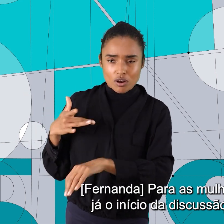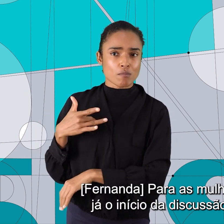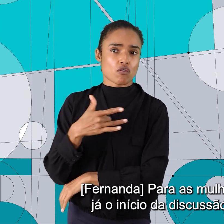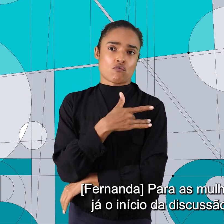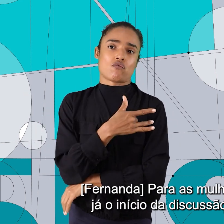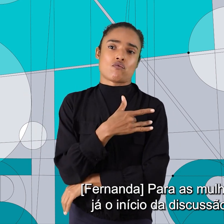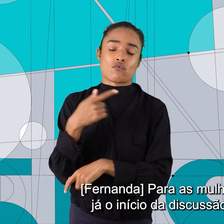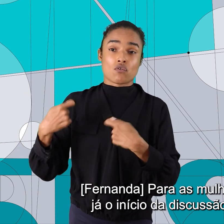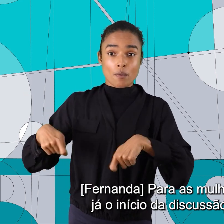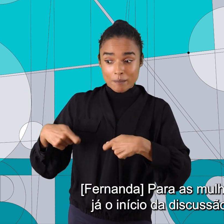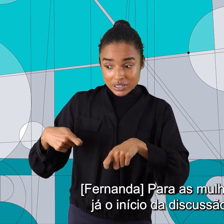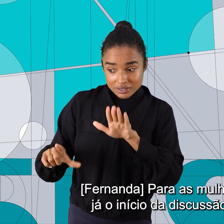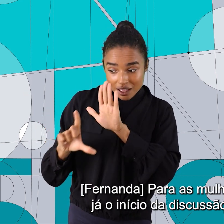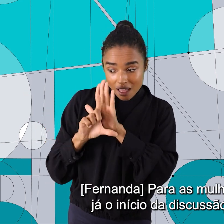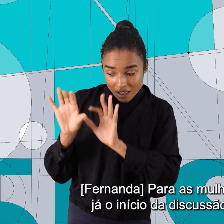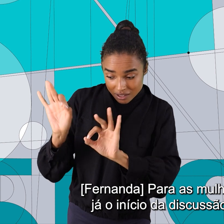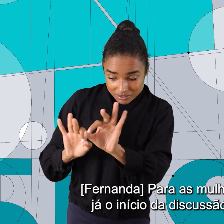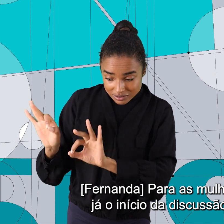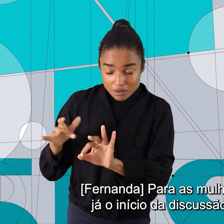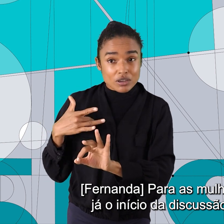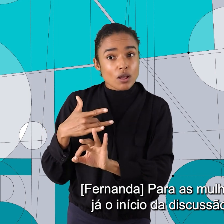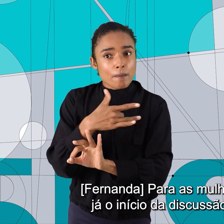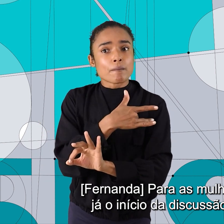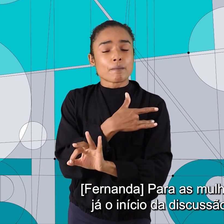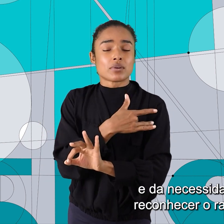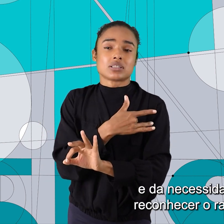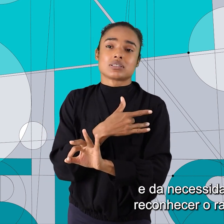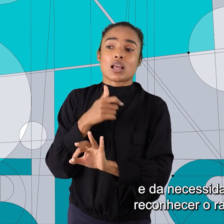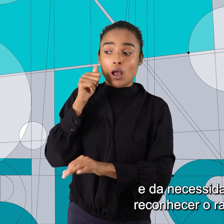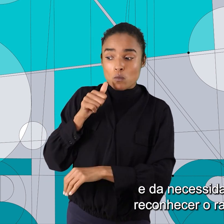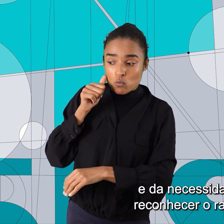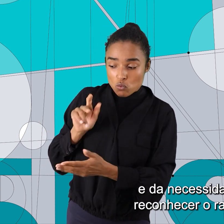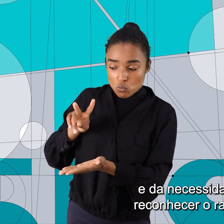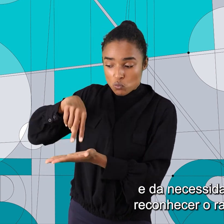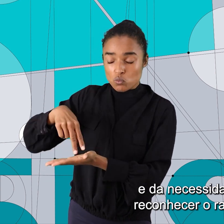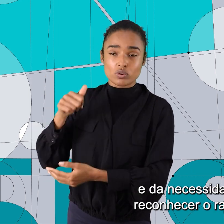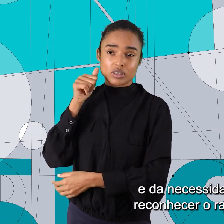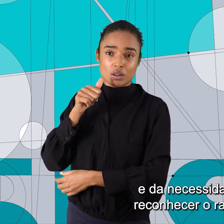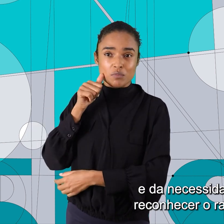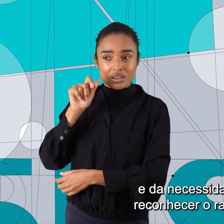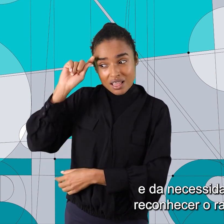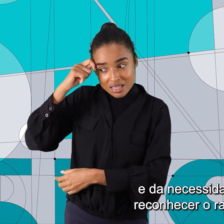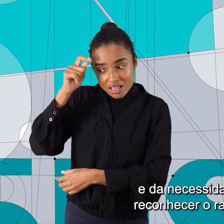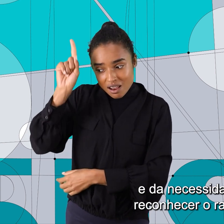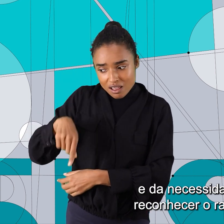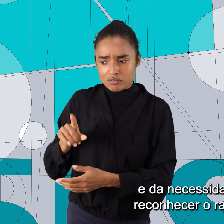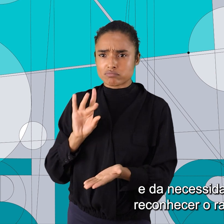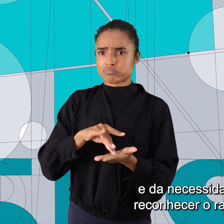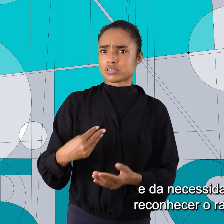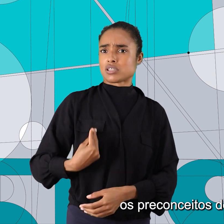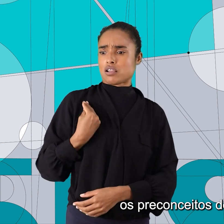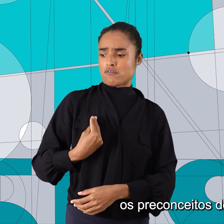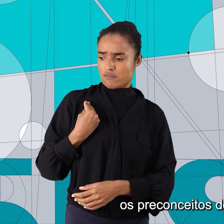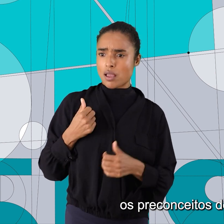mulheres negras, era já o início da discussão do bem viver e da necessidade de reconhecer o